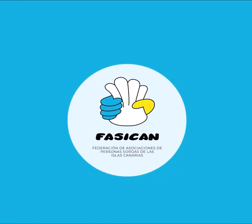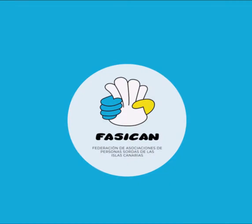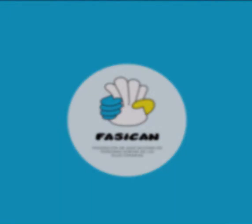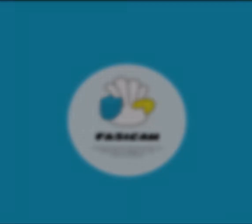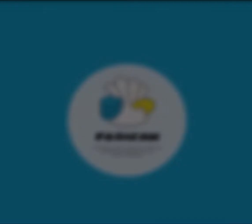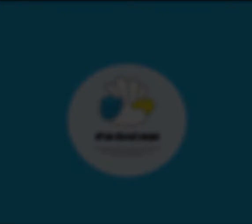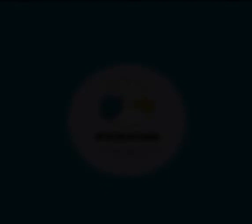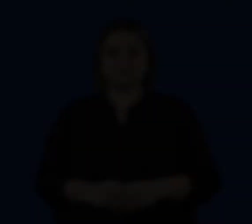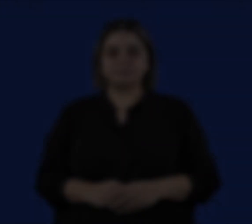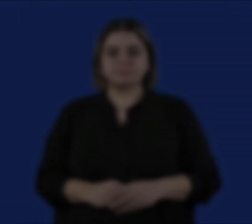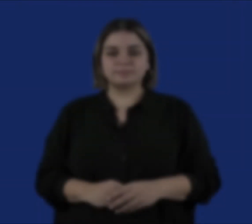¿Qué es